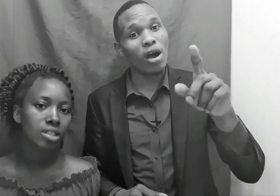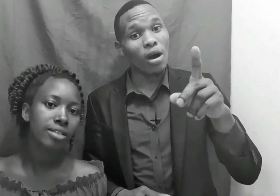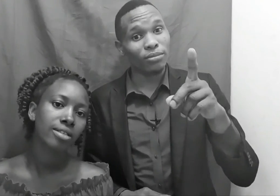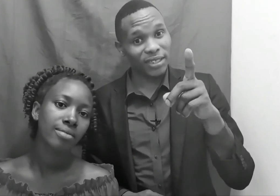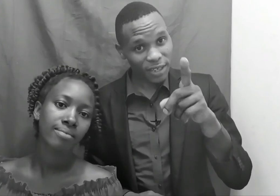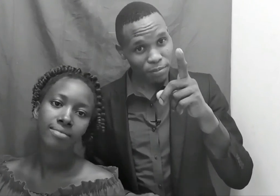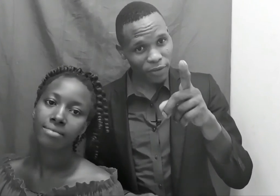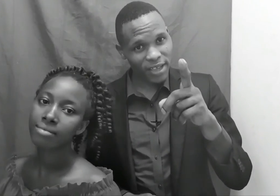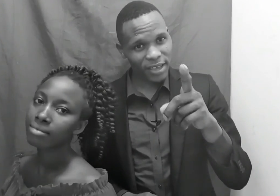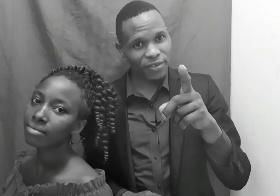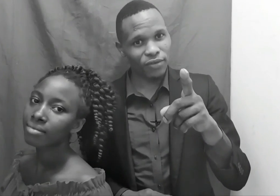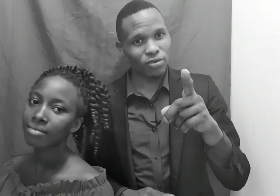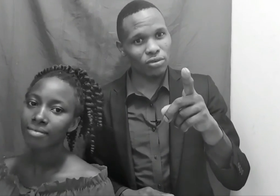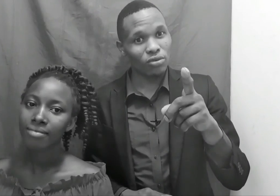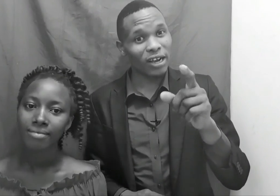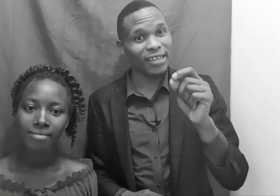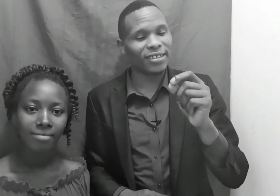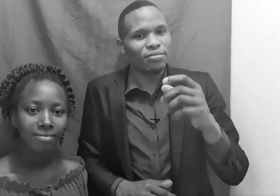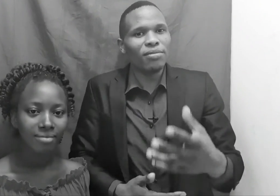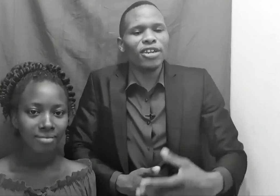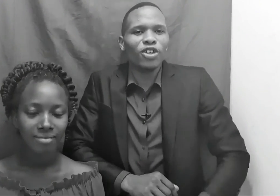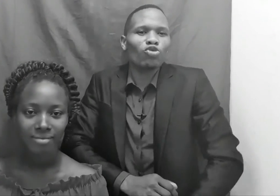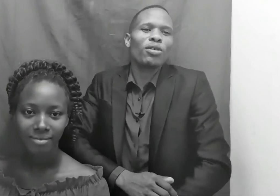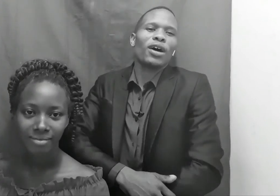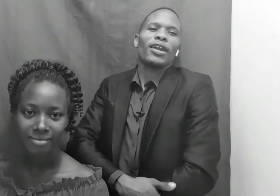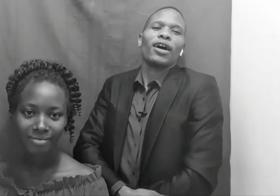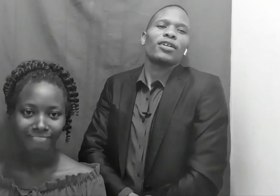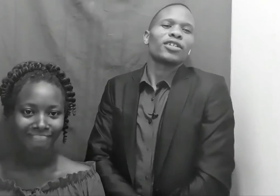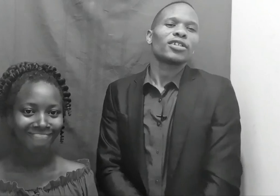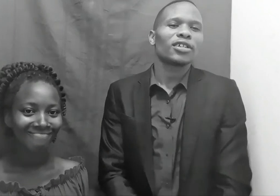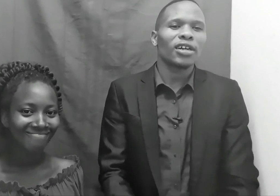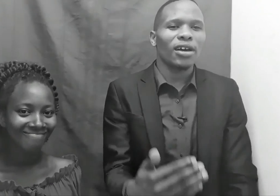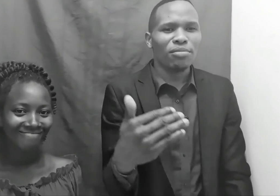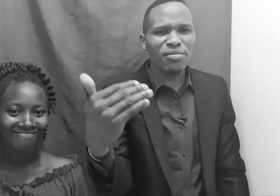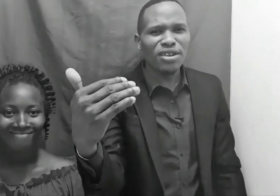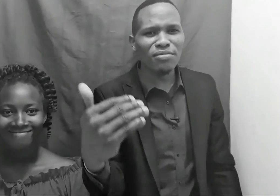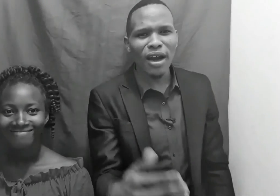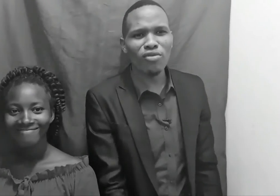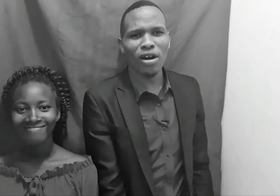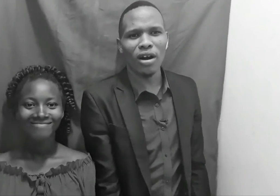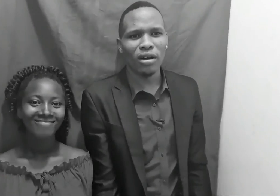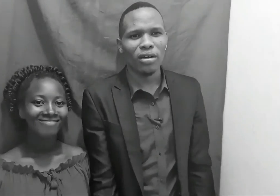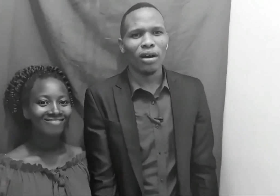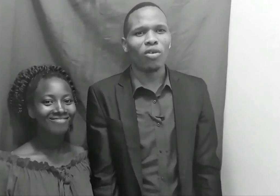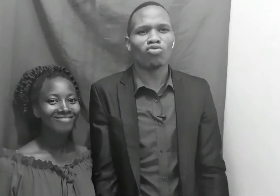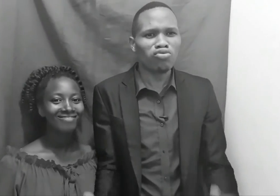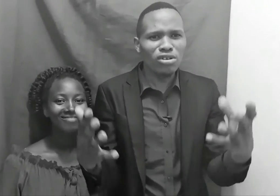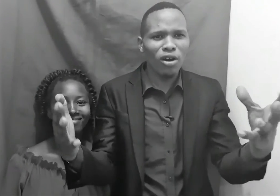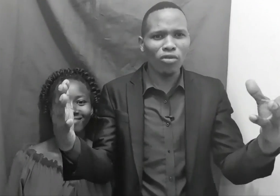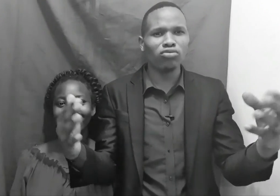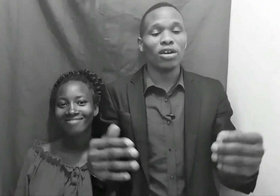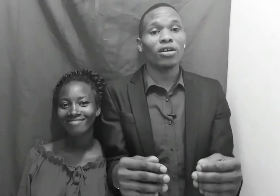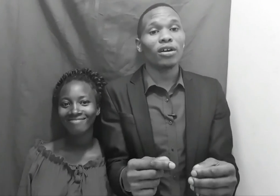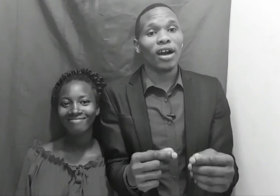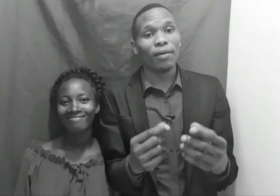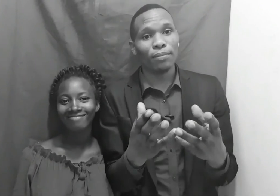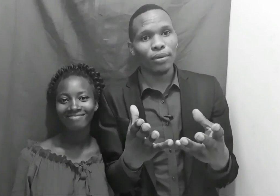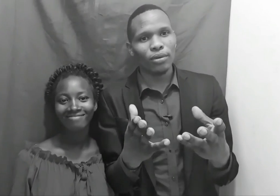Msipo fanya hivo, ukahisi mimi nikidume bana, mimi nimeamua, hakuna wakumu. Hapo,